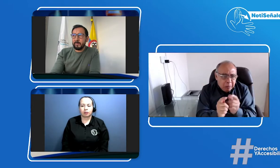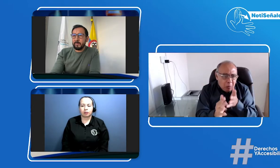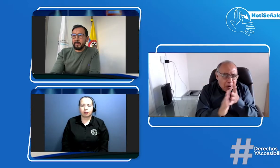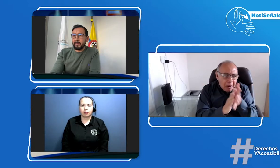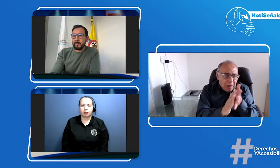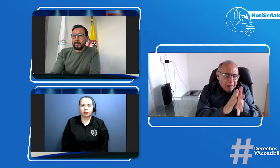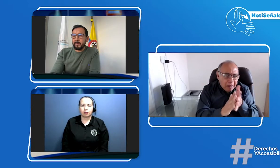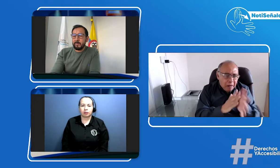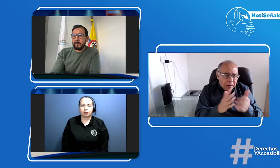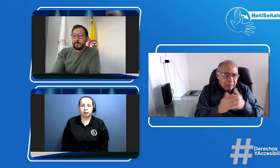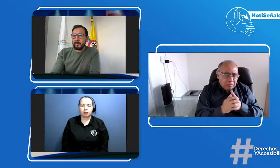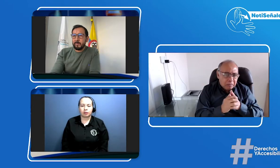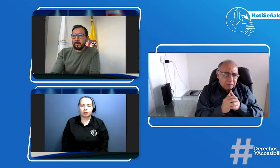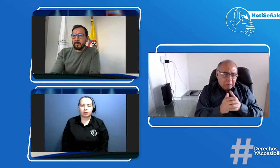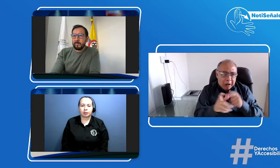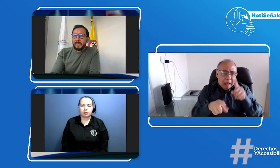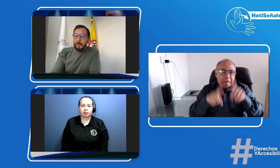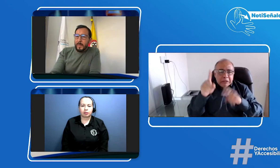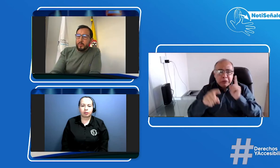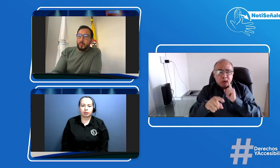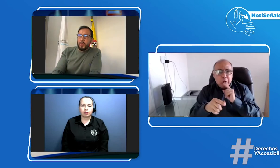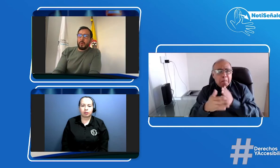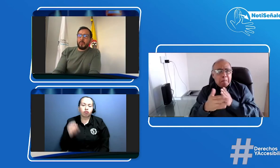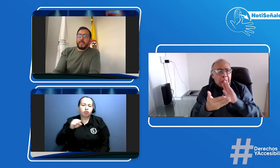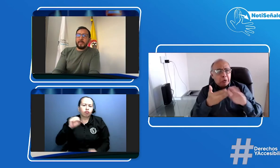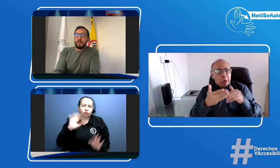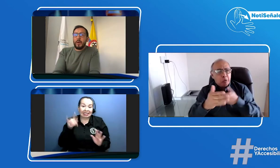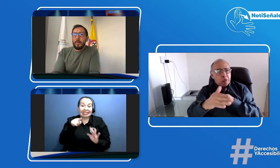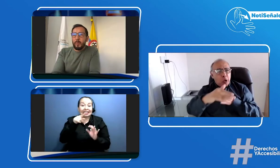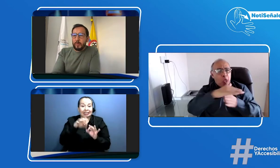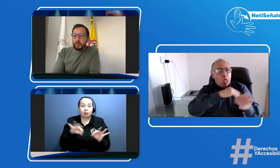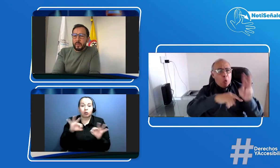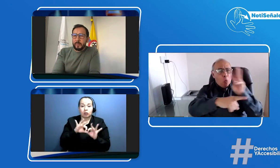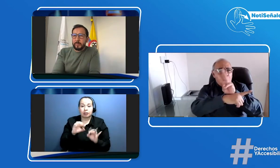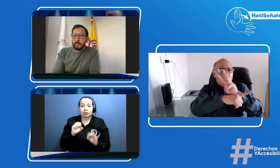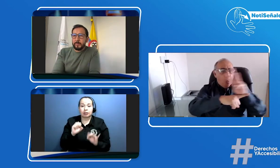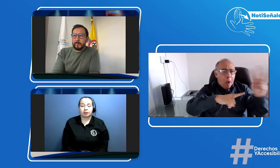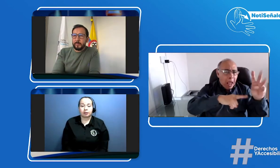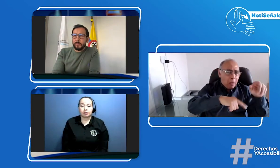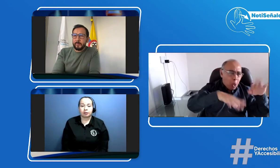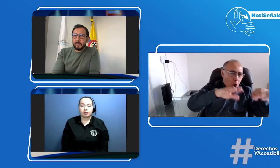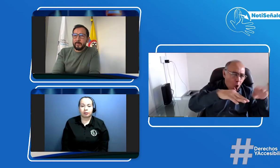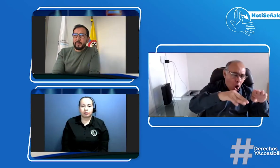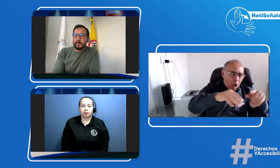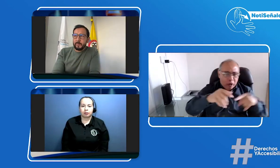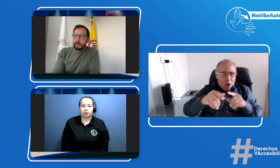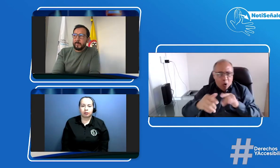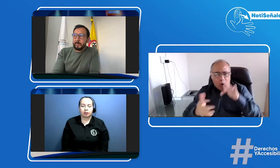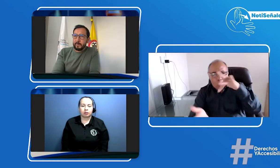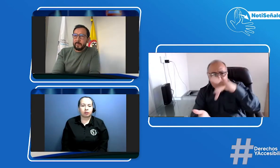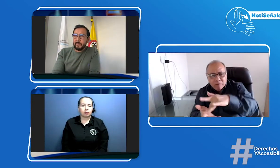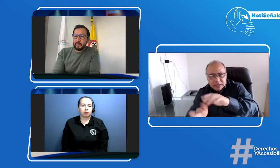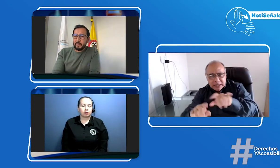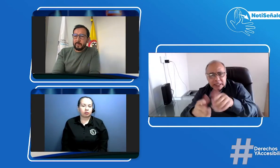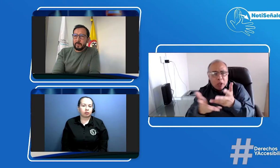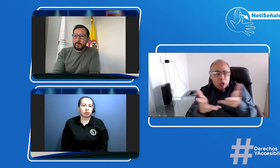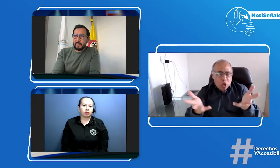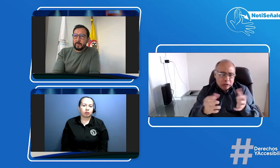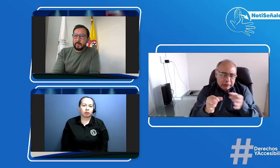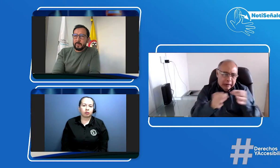RUND eso es muy importante porque algunos todavía como que no lo saben cree que es en la web o